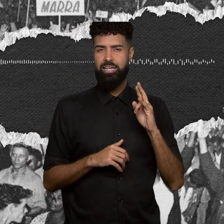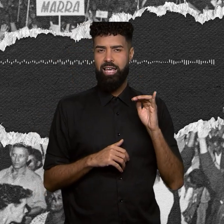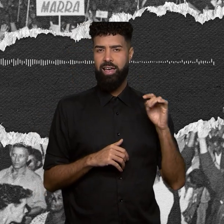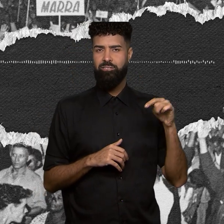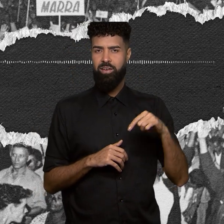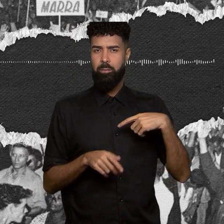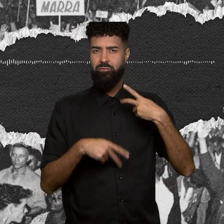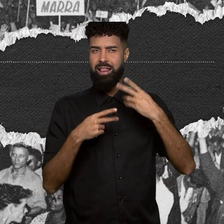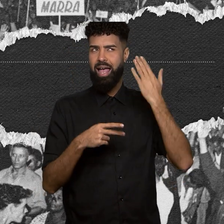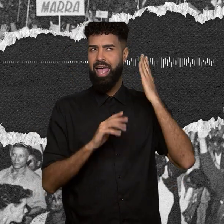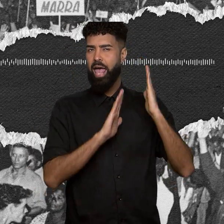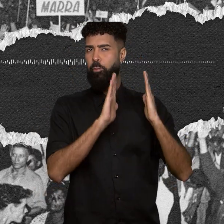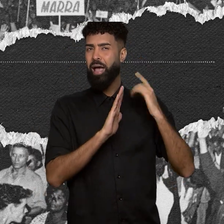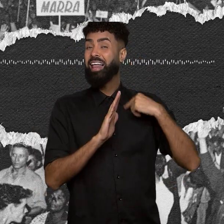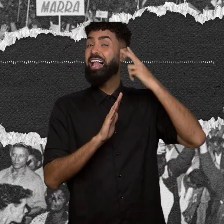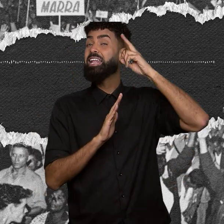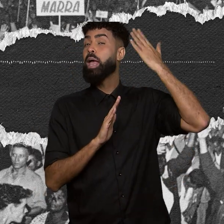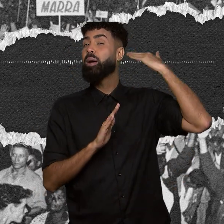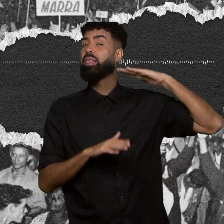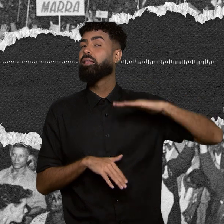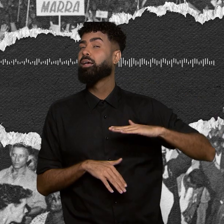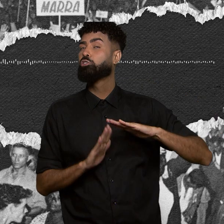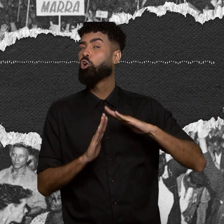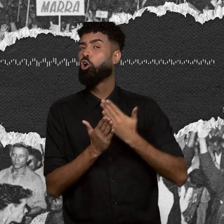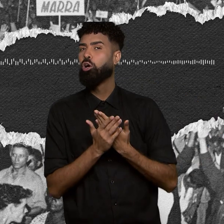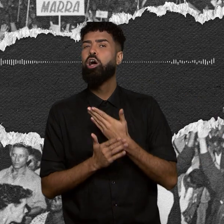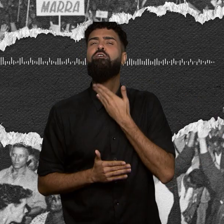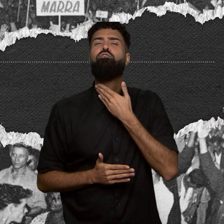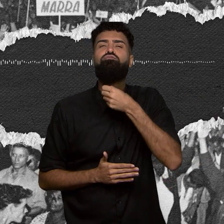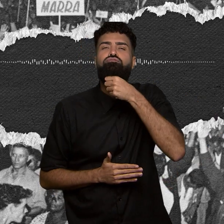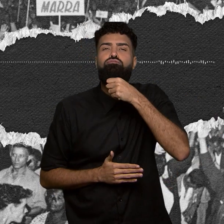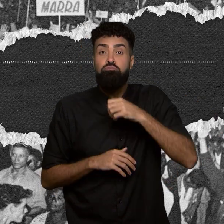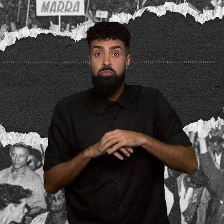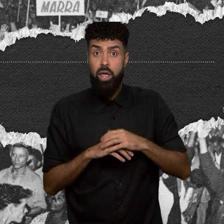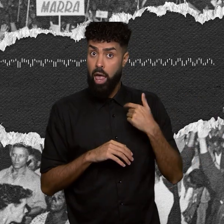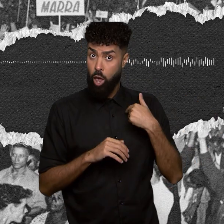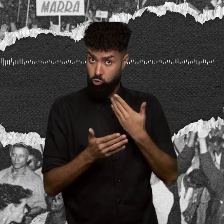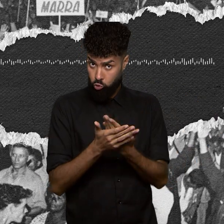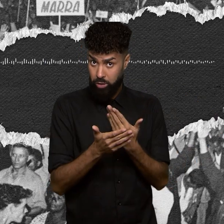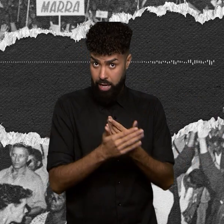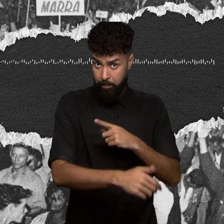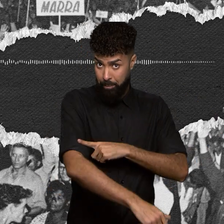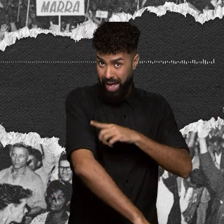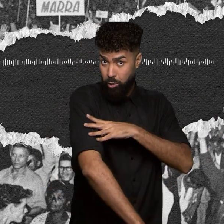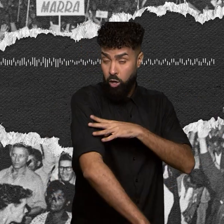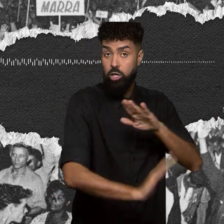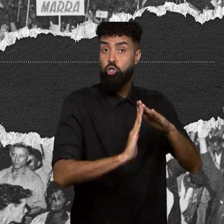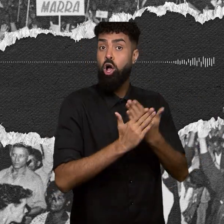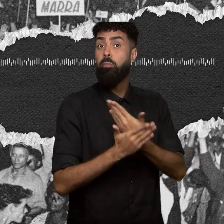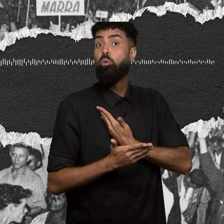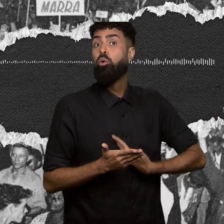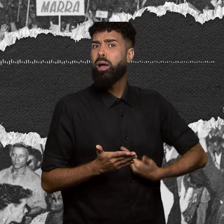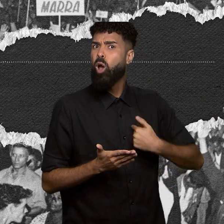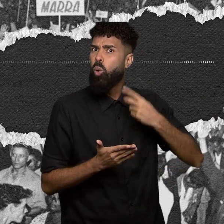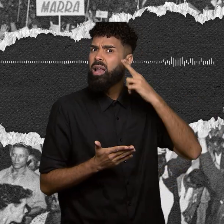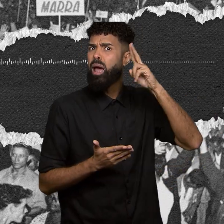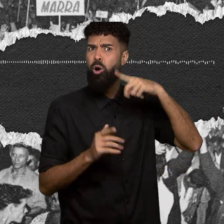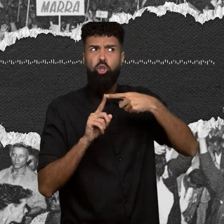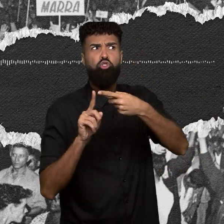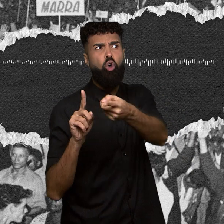suas próprias memórias da escola. Eu fiz de curso de primário numa escola pública, em que eu me lembro que na escola inteira só